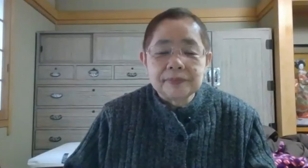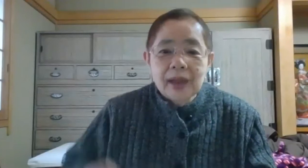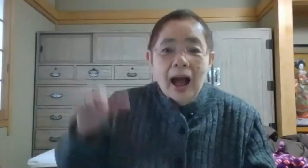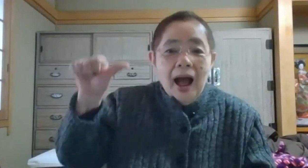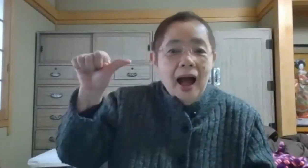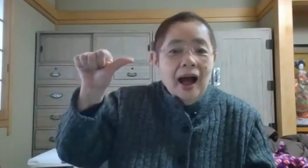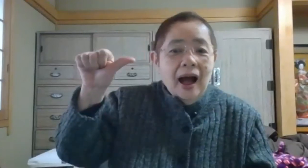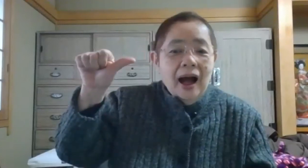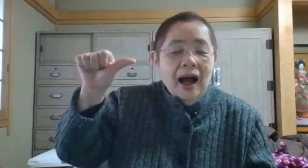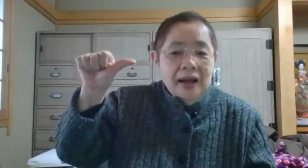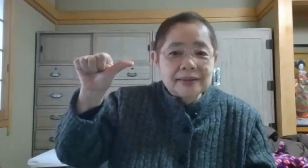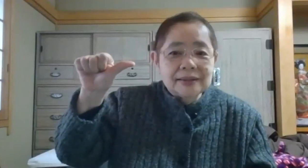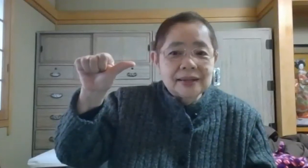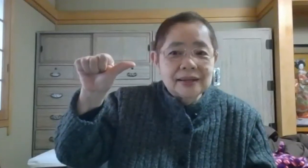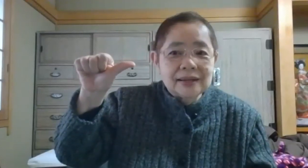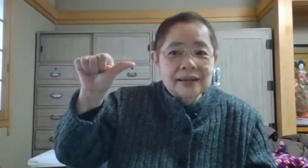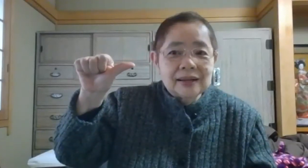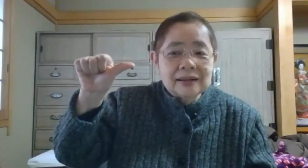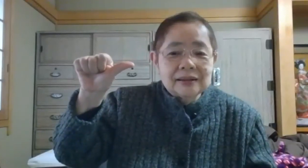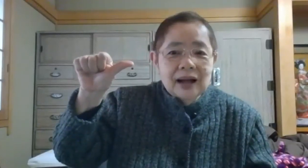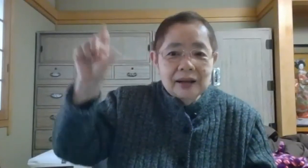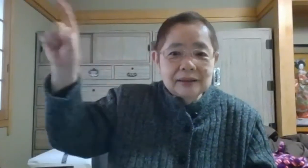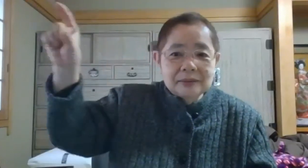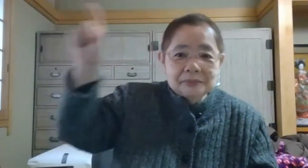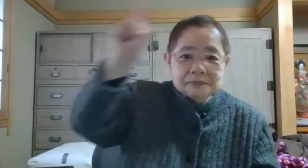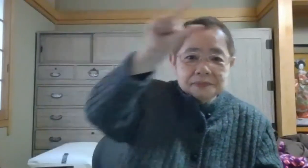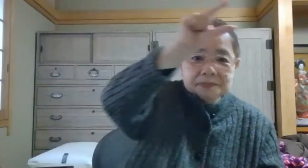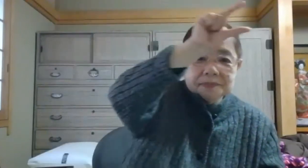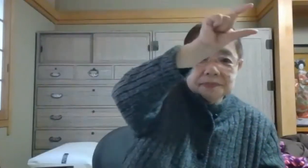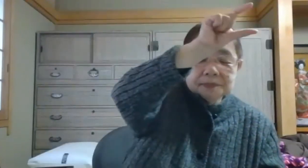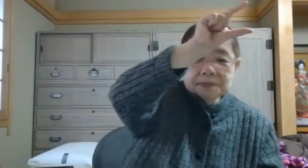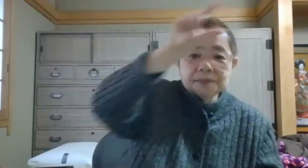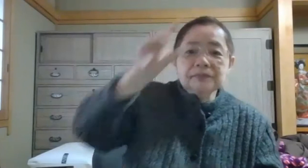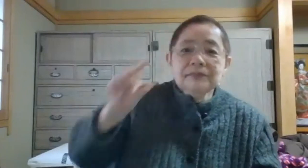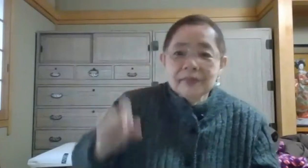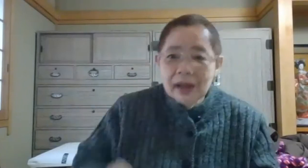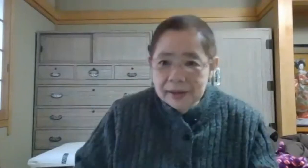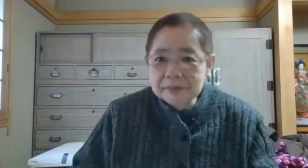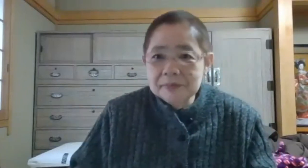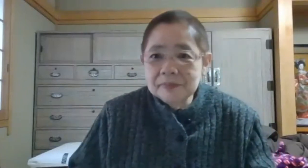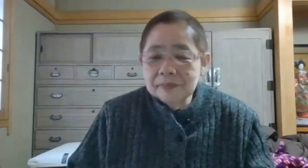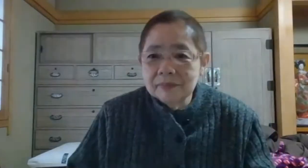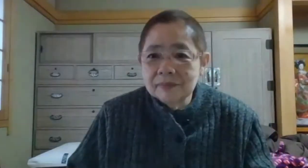あの行と上の赤里の浜やらで何かその